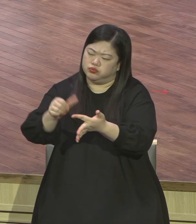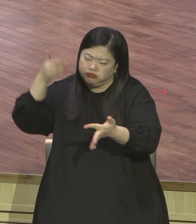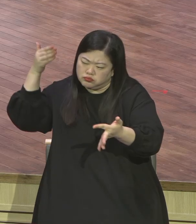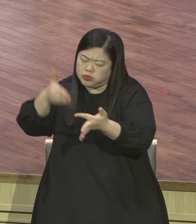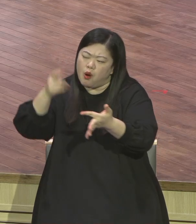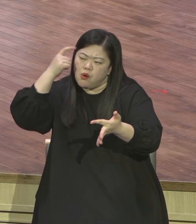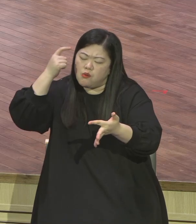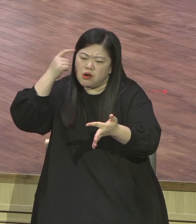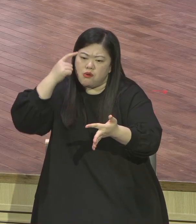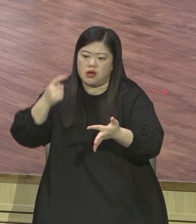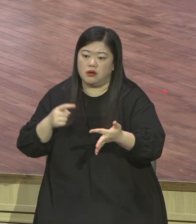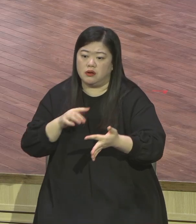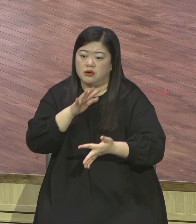아직 없어